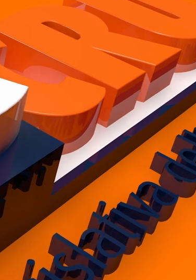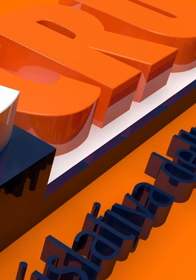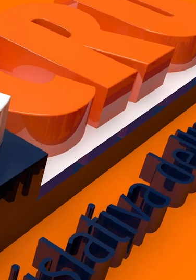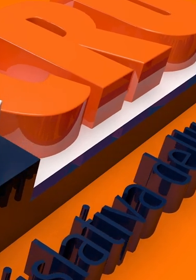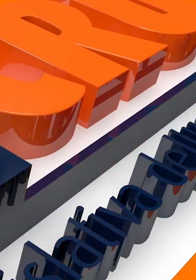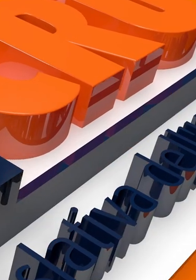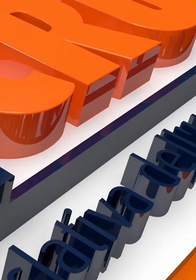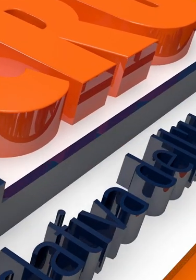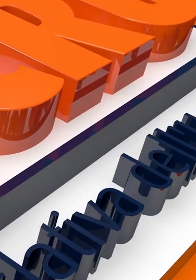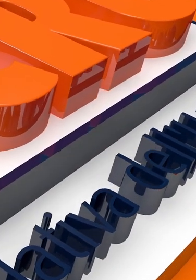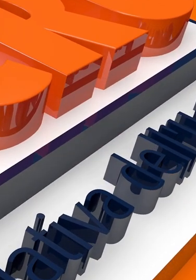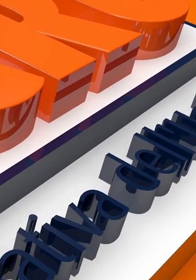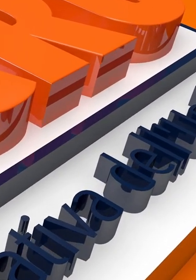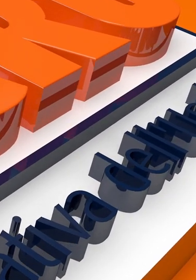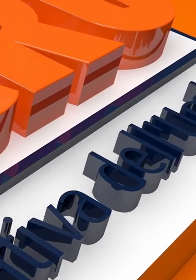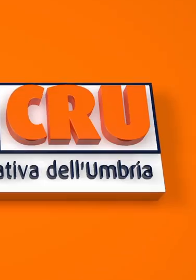Musica